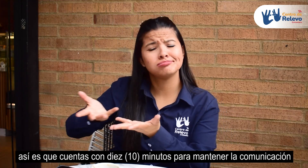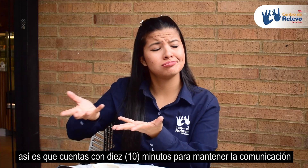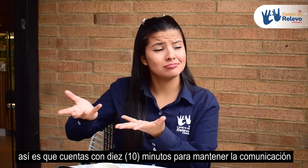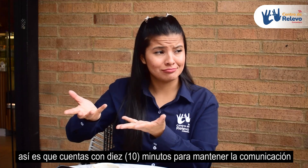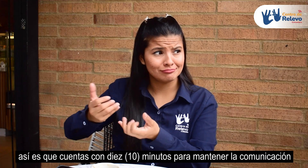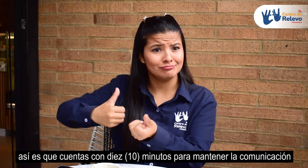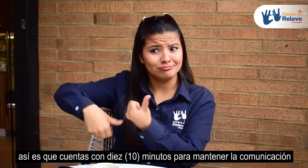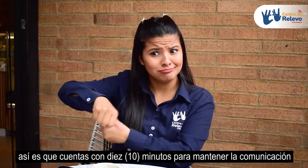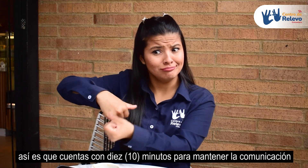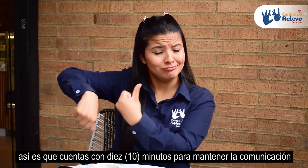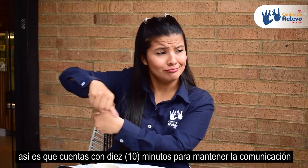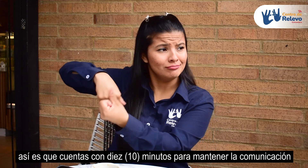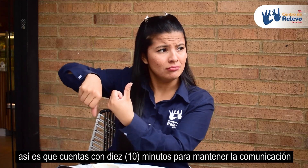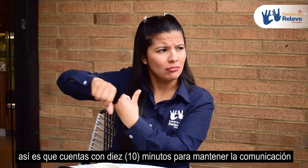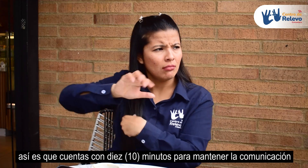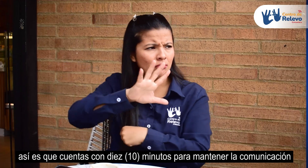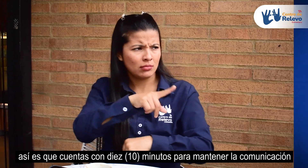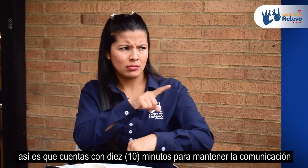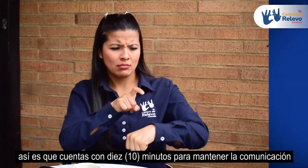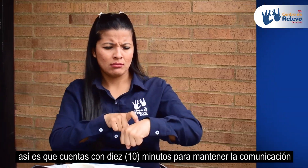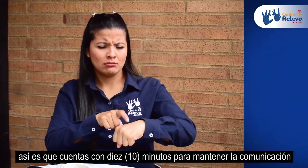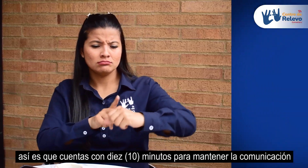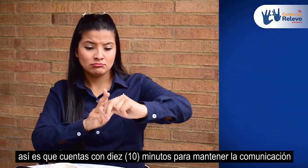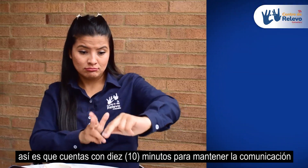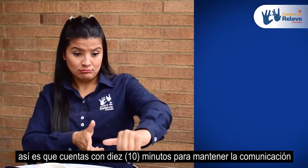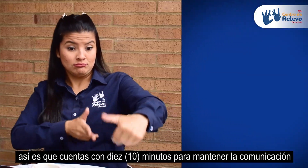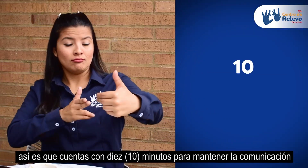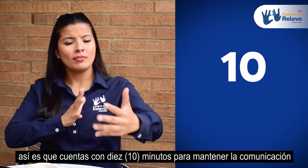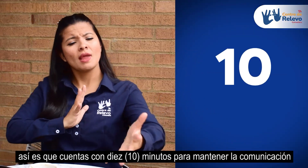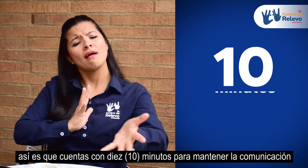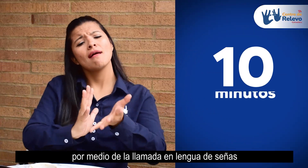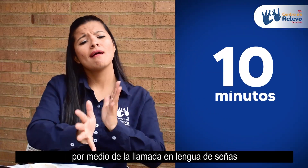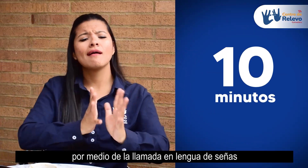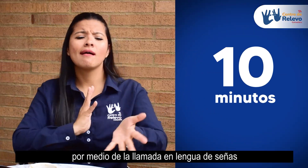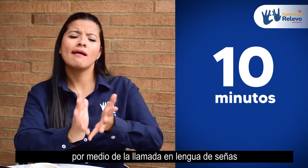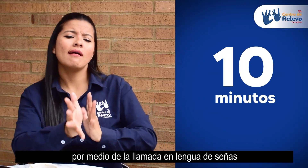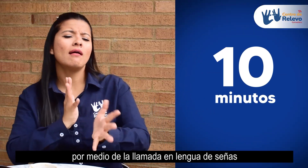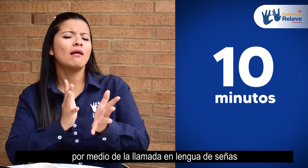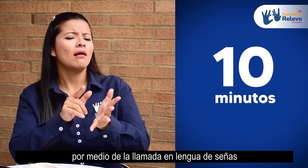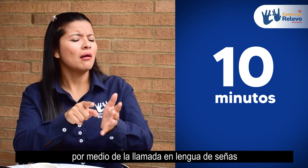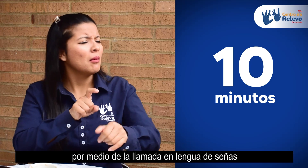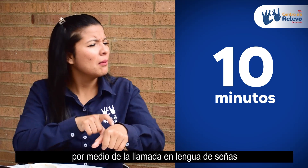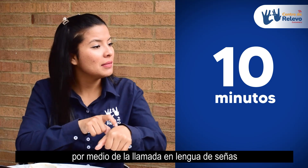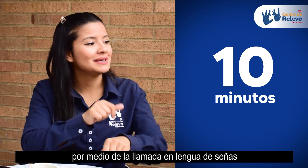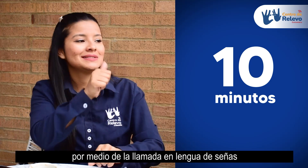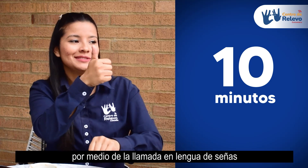Así es que cuentas con 10 minutos para mantener la comunicación por medio de una llamada en lengua de señas